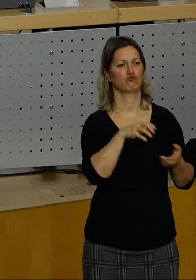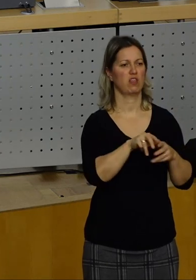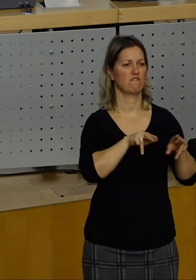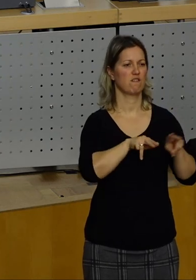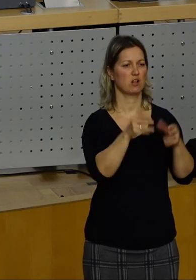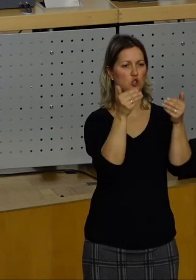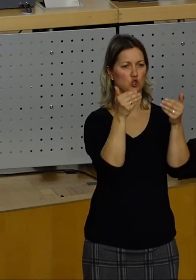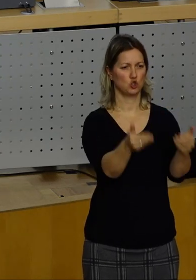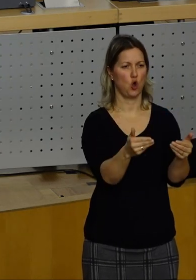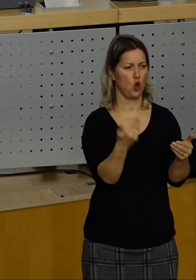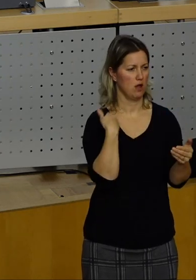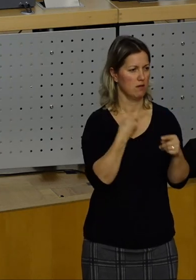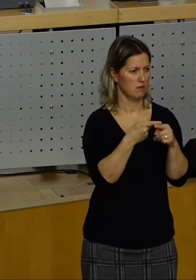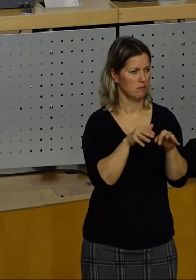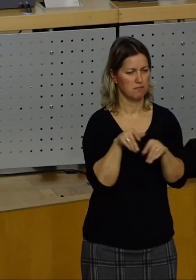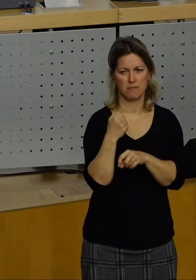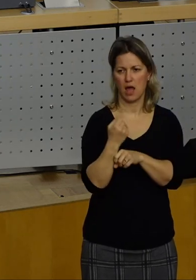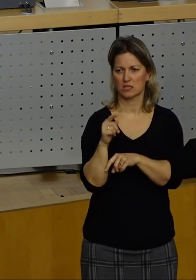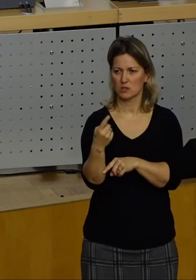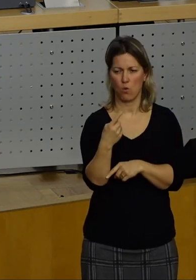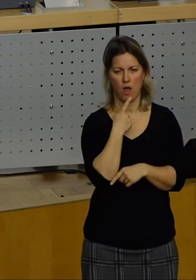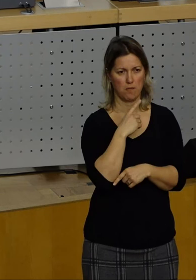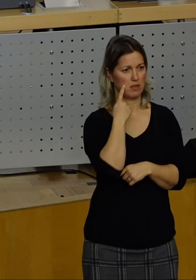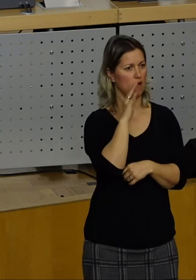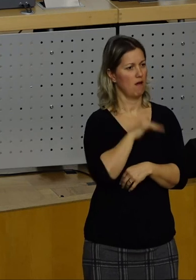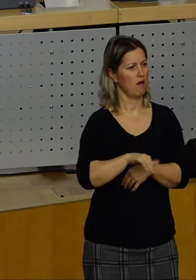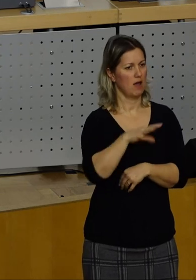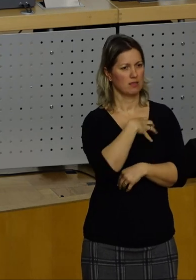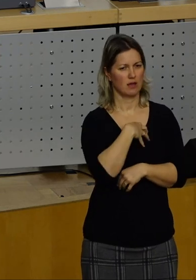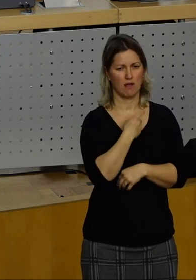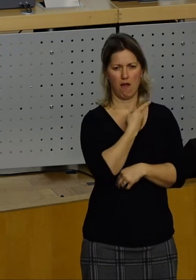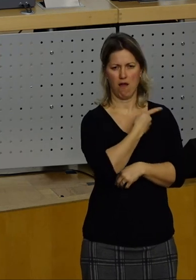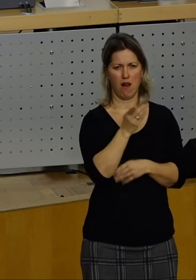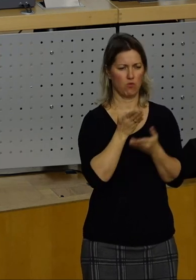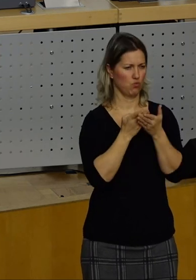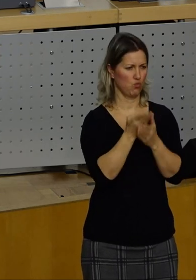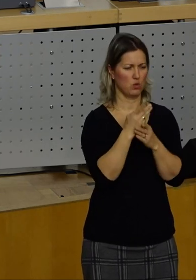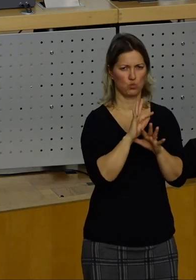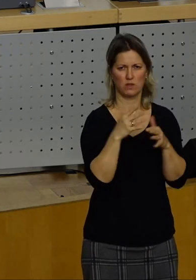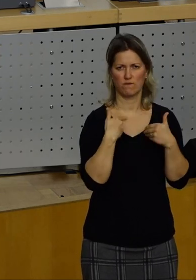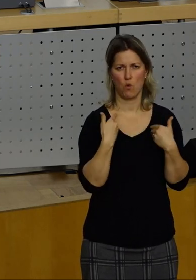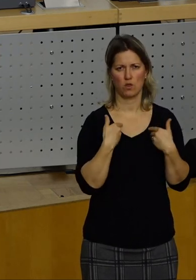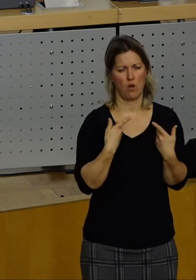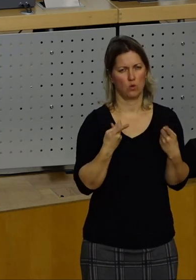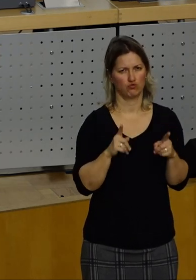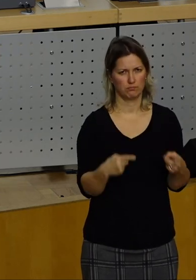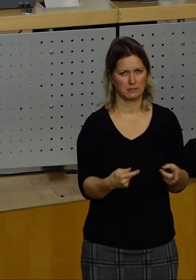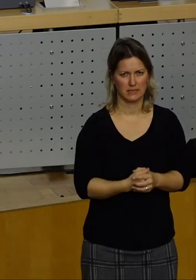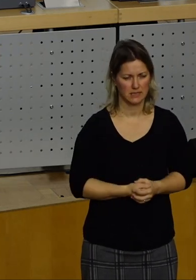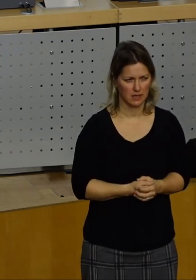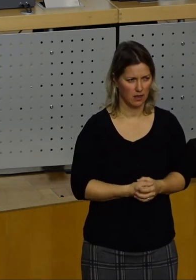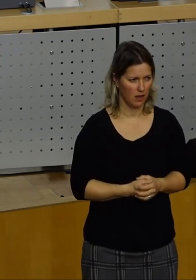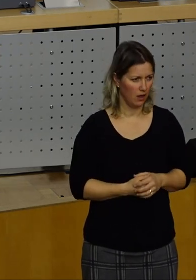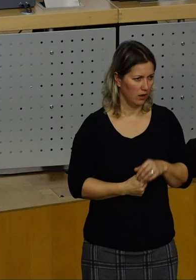Teil gemacht worden ist und zu tun, als wäre in Dresden alles generell bürgerunfreundlich. Wir sollten